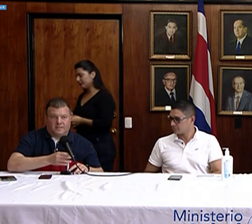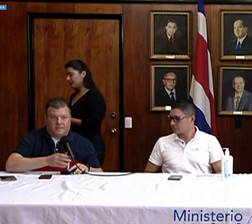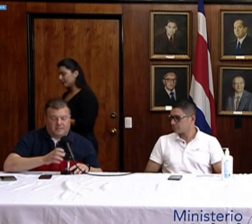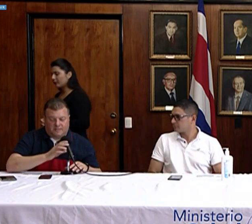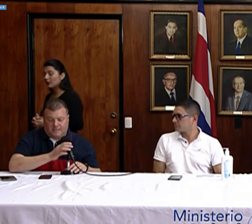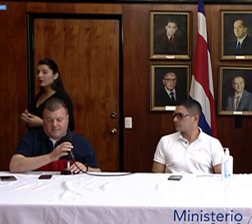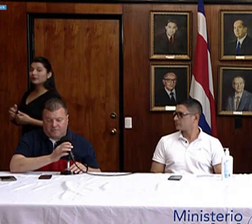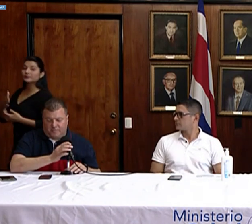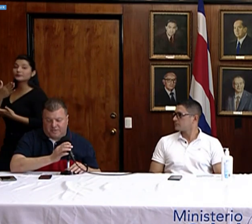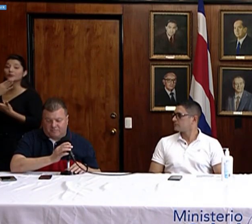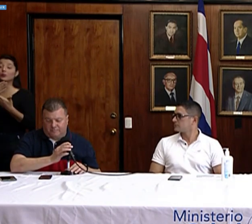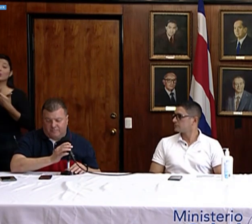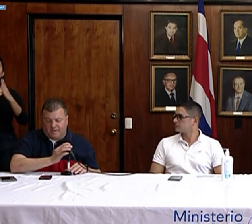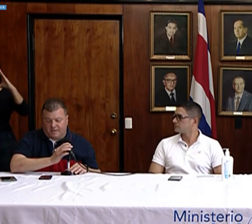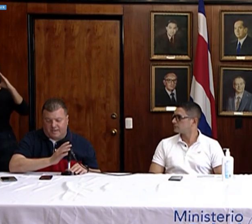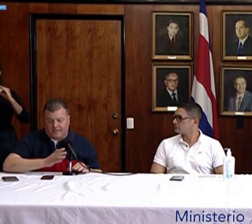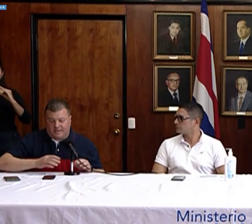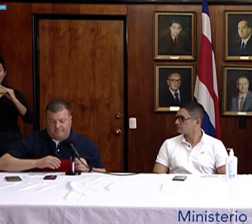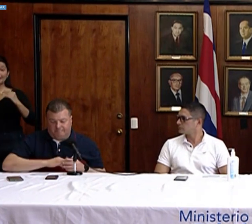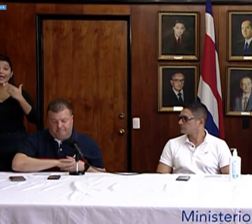Buenas tardes. Gracias, señor ministro.